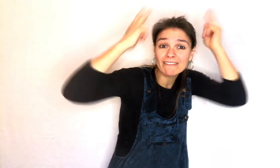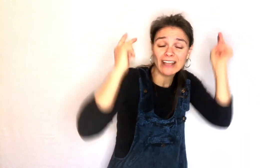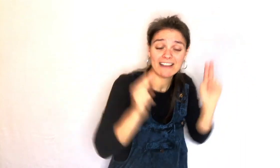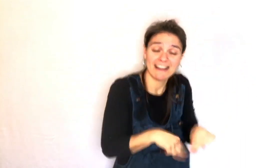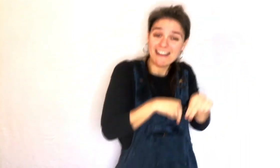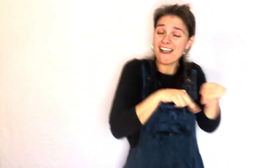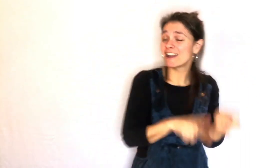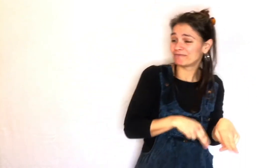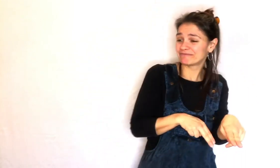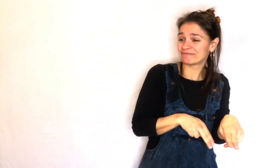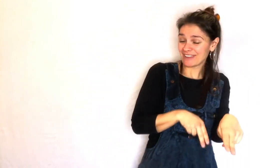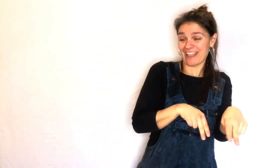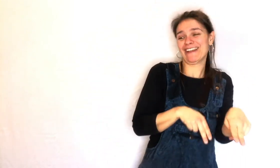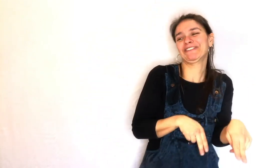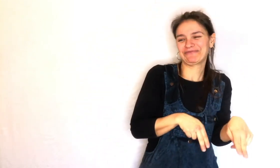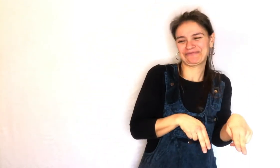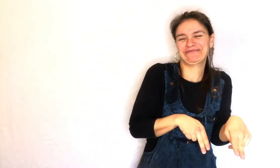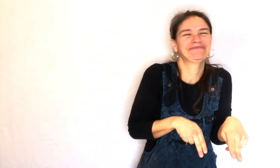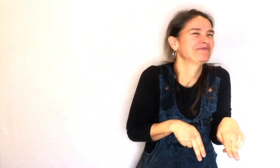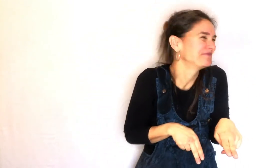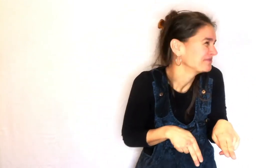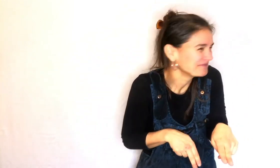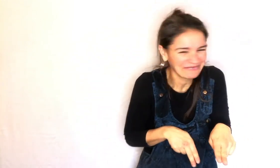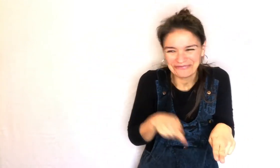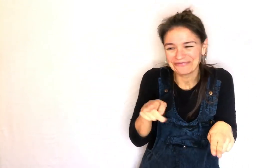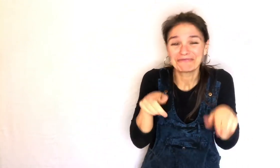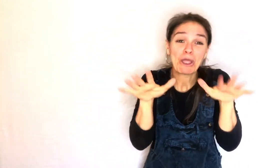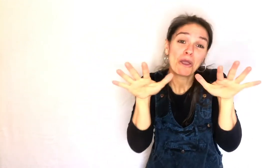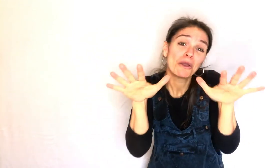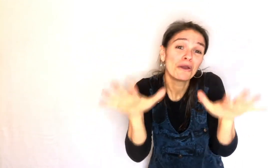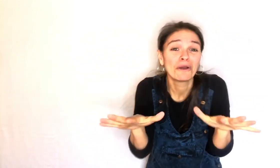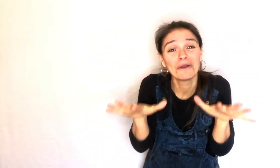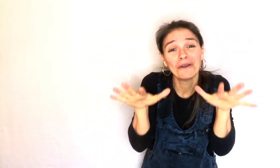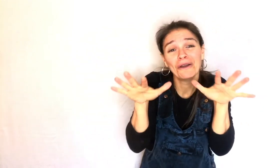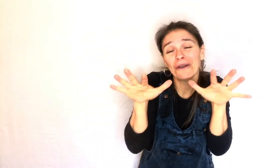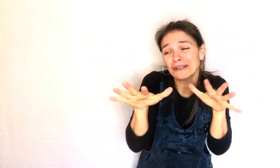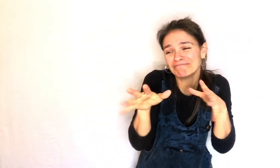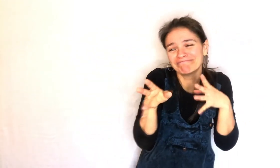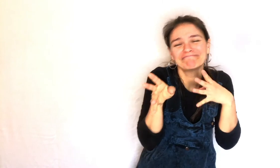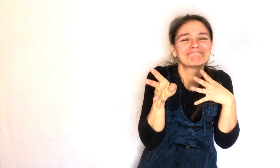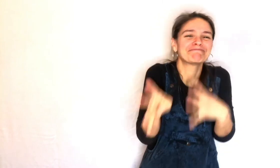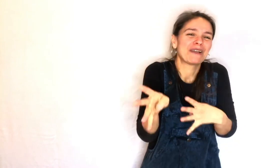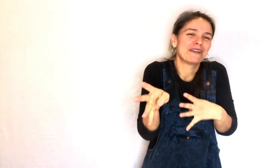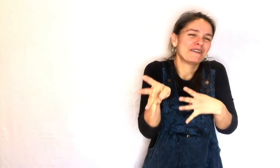et qui ne traînait qu'avec peine, se mit à se moquer d'elle et de sa lenteur.